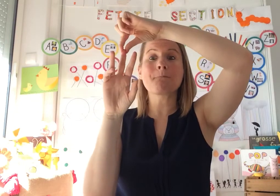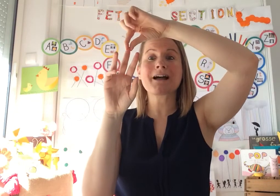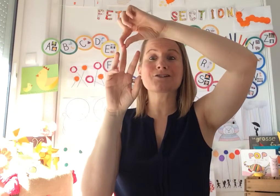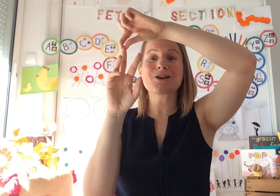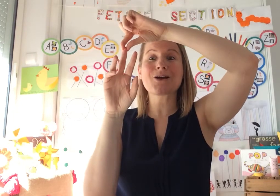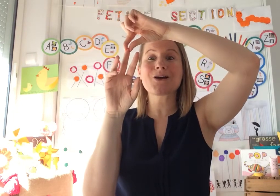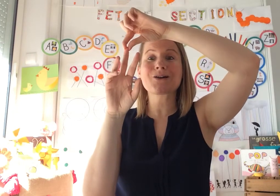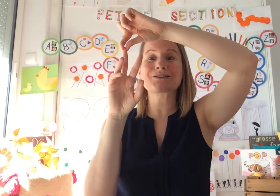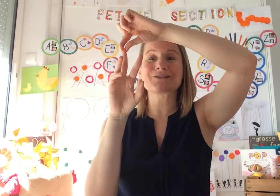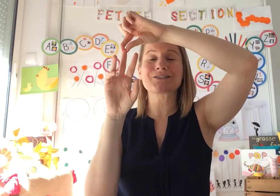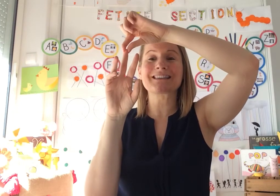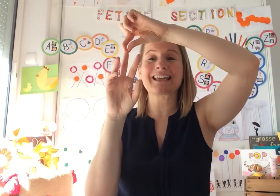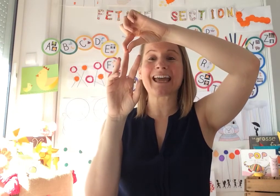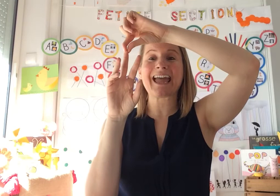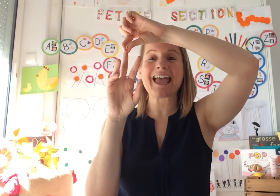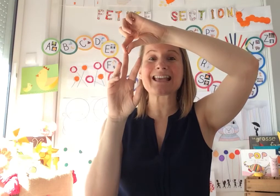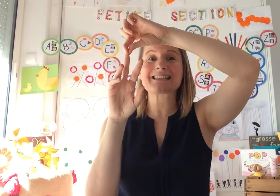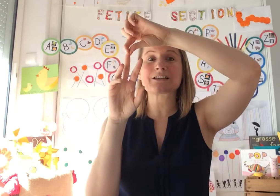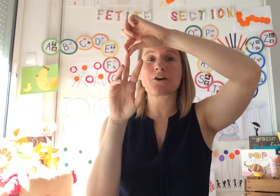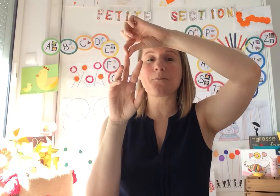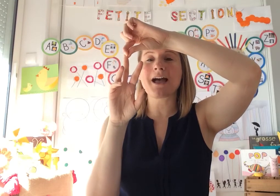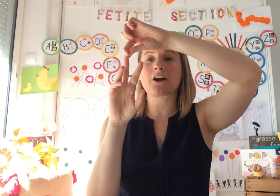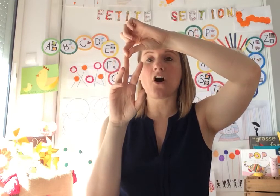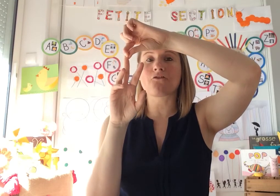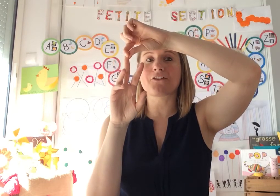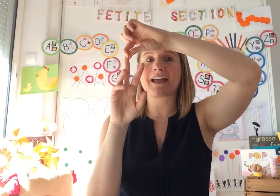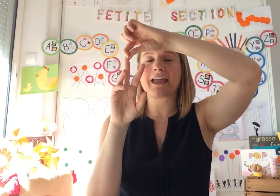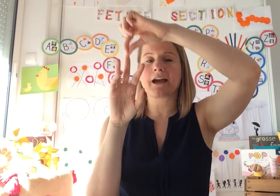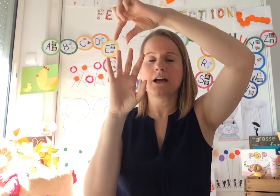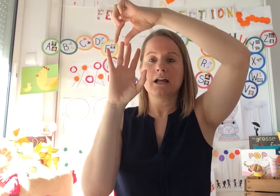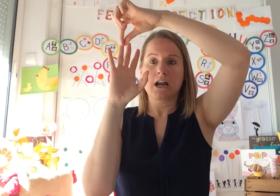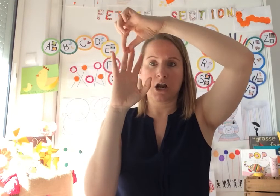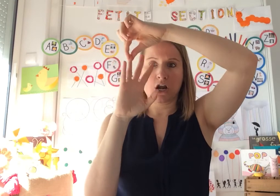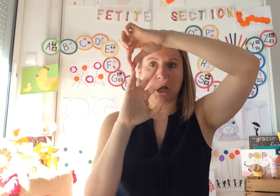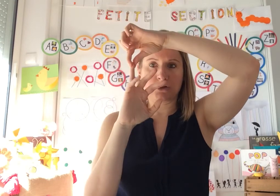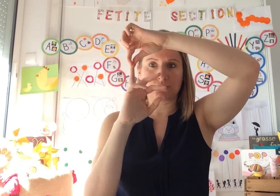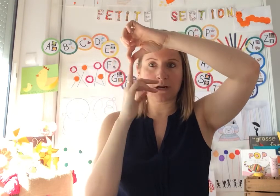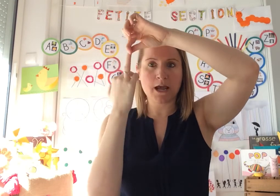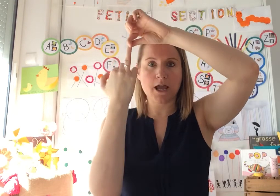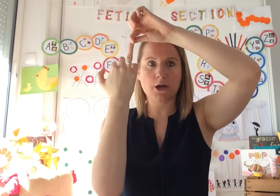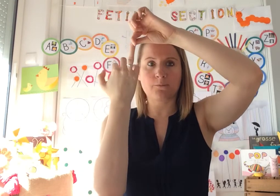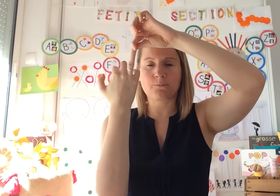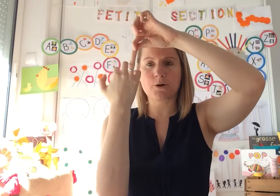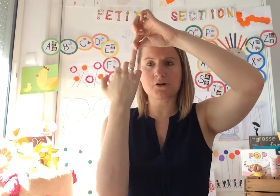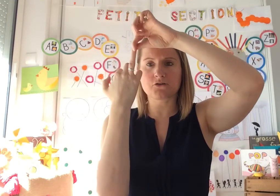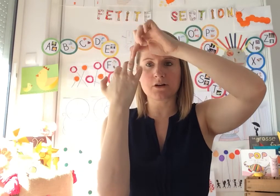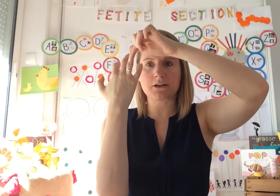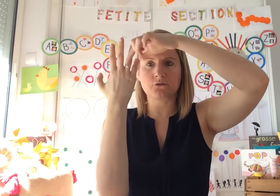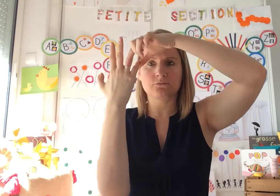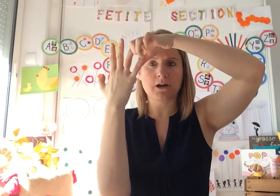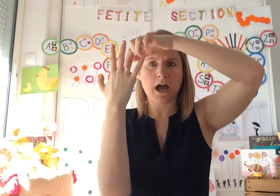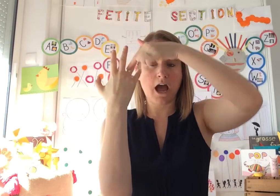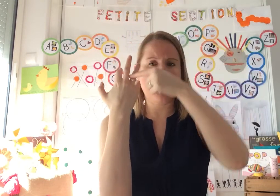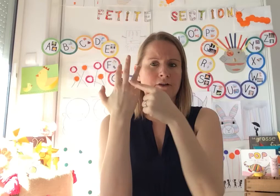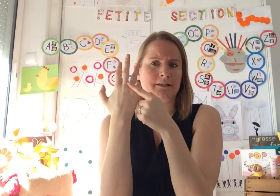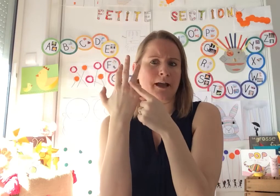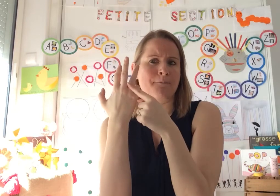majeur se dresse comme un grand frère. L'annulaire porte l'anneau. Avec sa